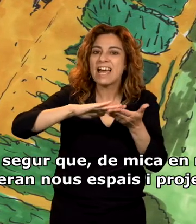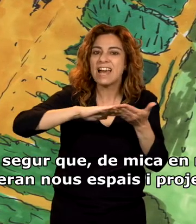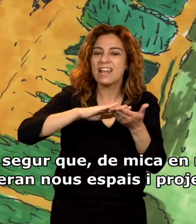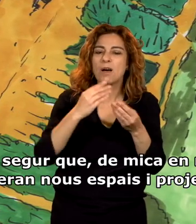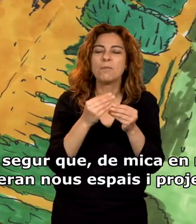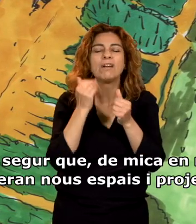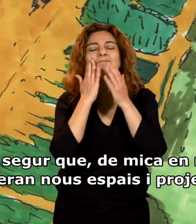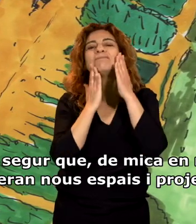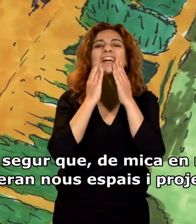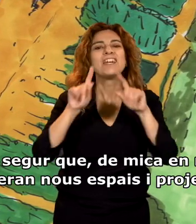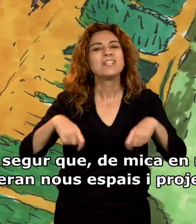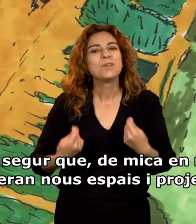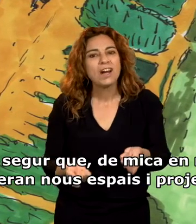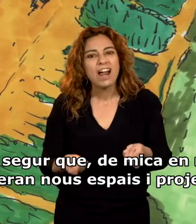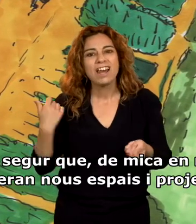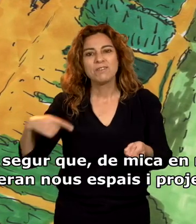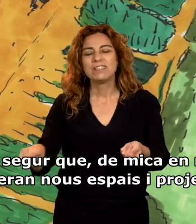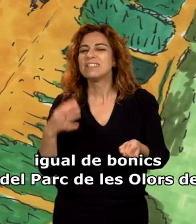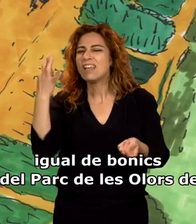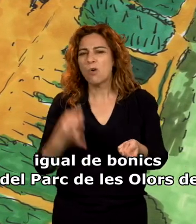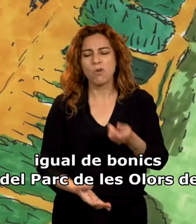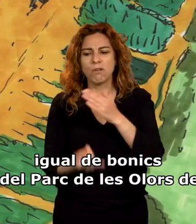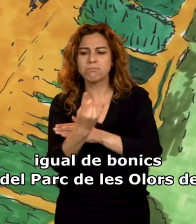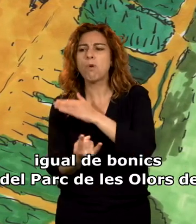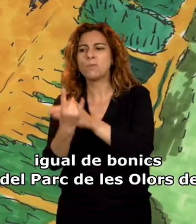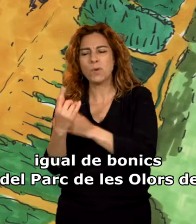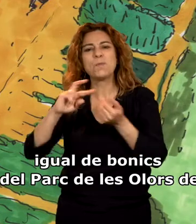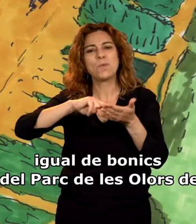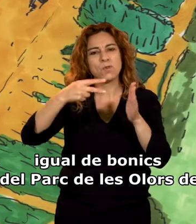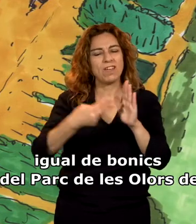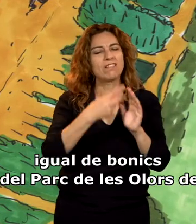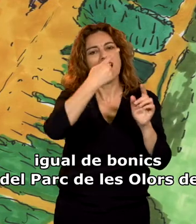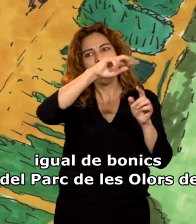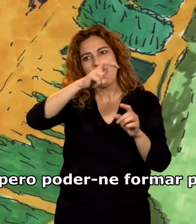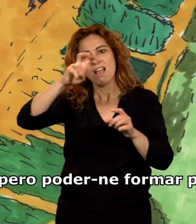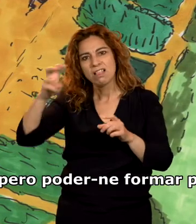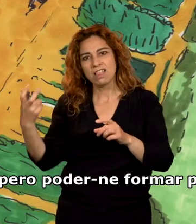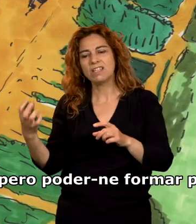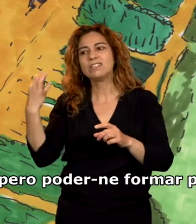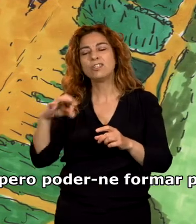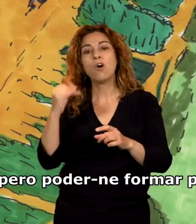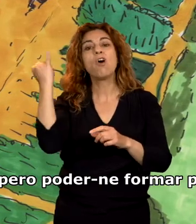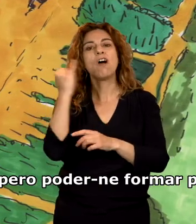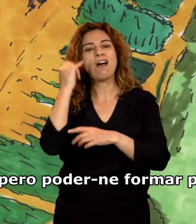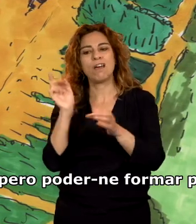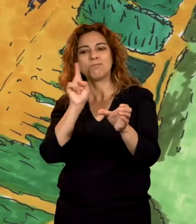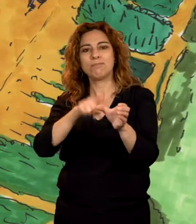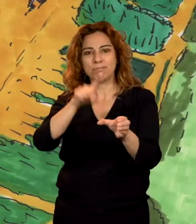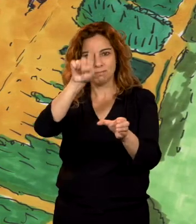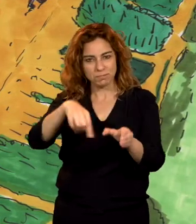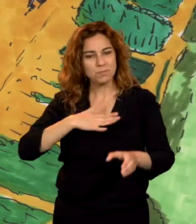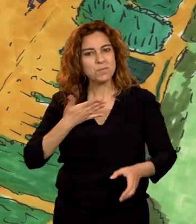Estic segur que de mica en mica naixeran nous espais i projectes igual de bonics que el del Parc de les Olors de Salrà i espero poder-ne formar part.